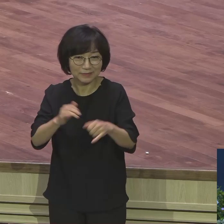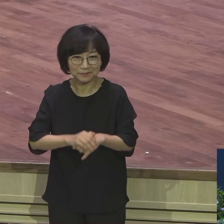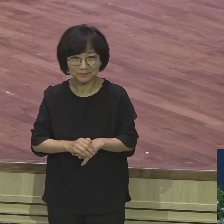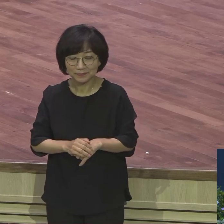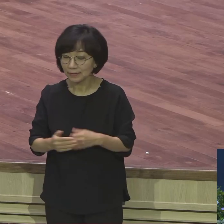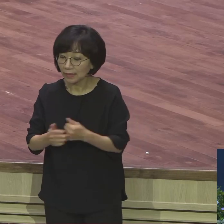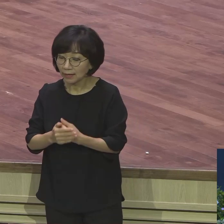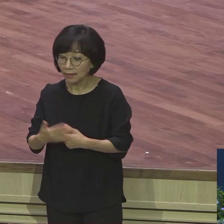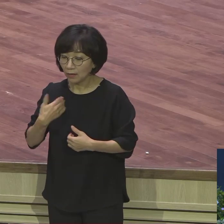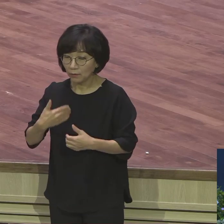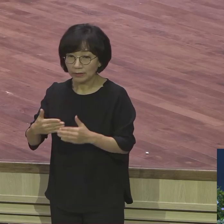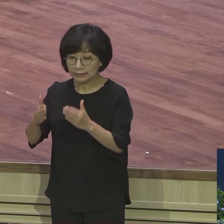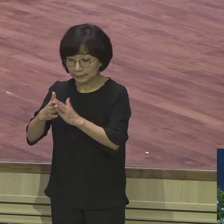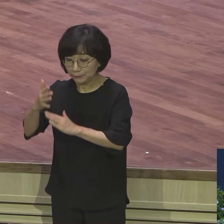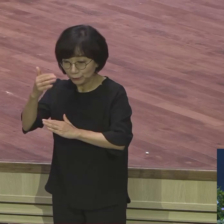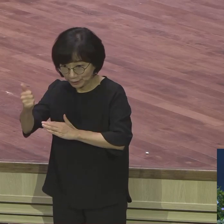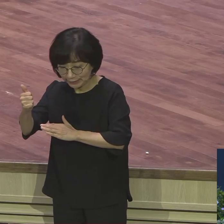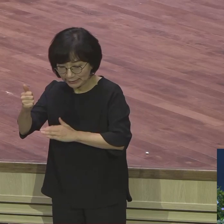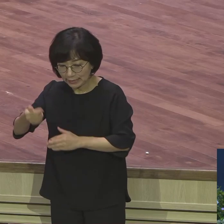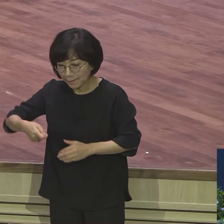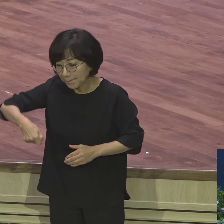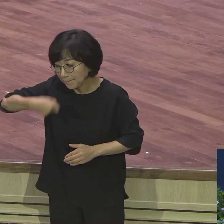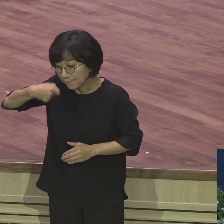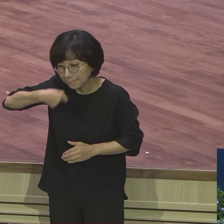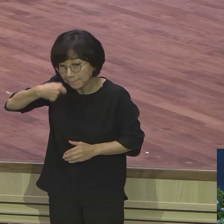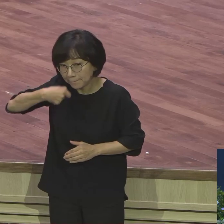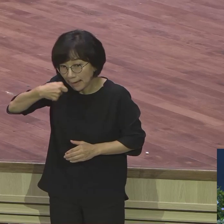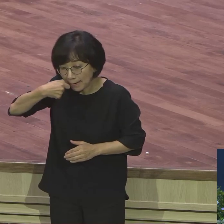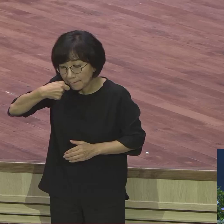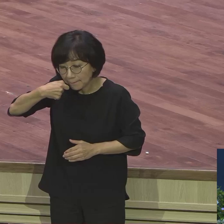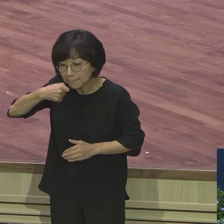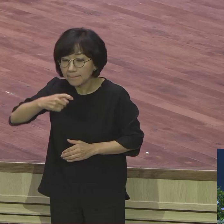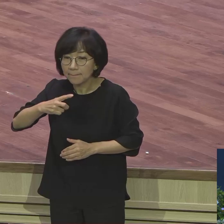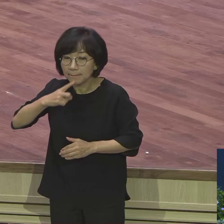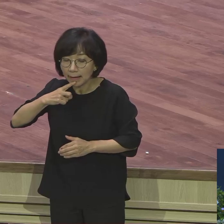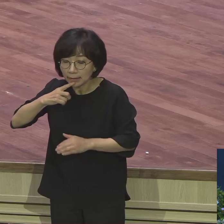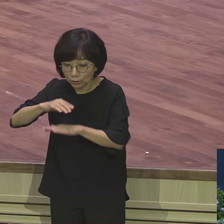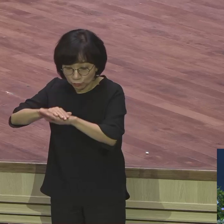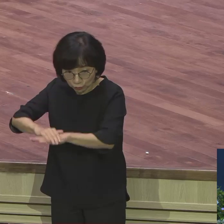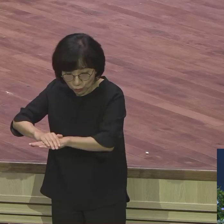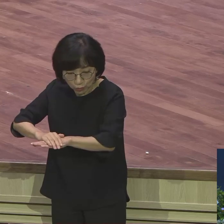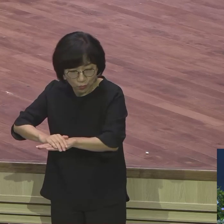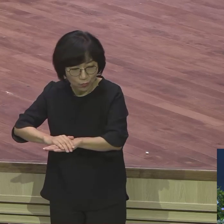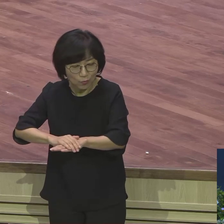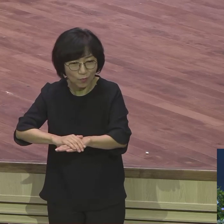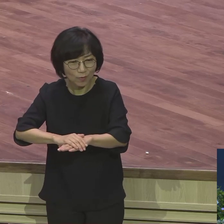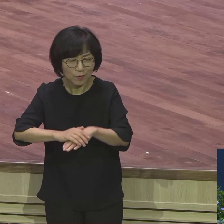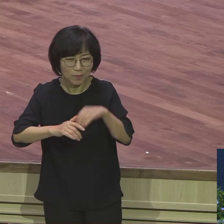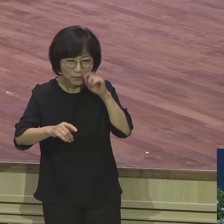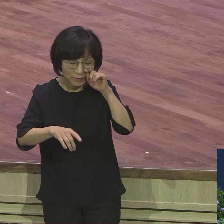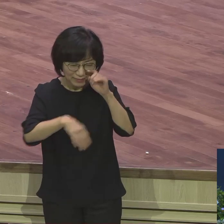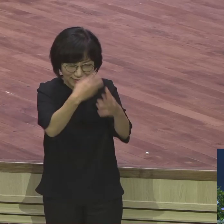맡겼다 그랬는데 왜 먹는 음식을 여기서 말했을까 애굽인과 히브리간의 식사 규정이 달라졌어요